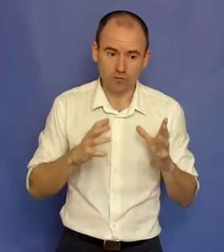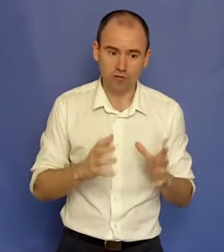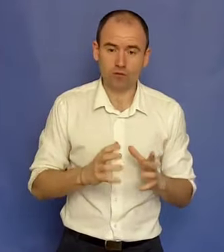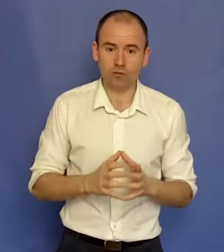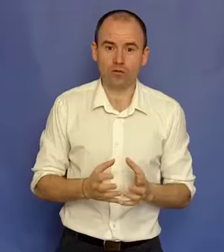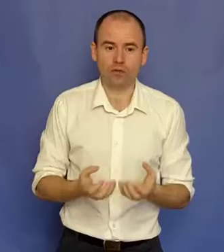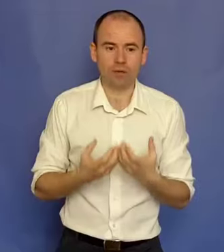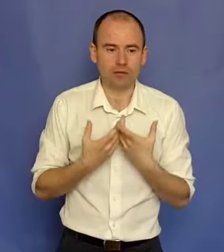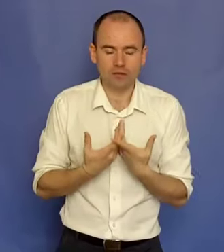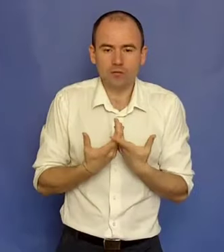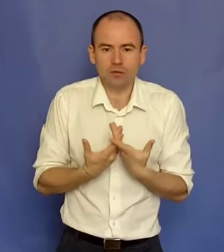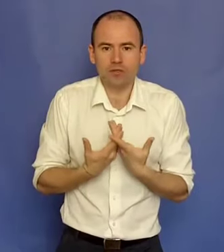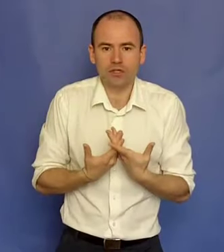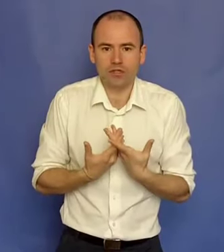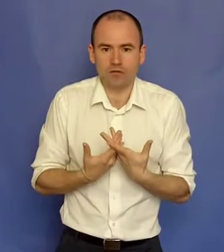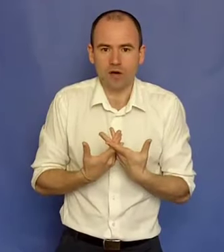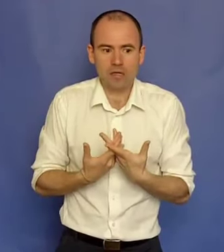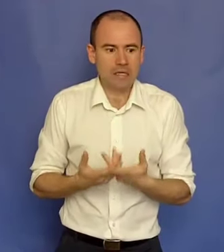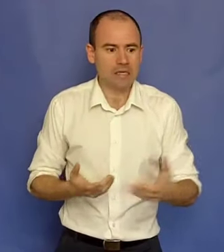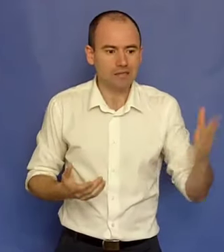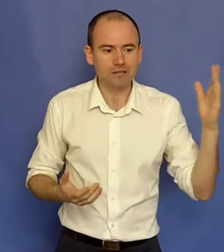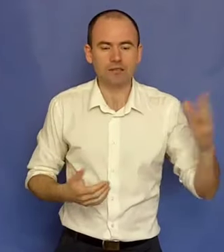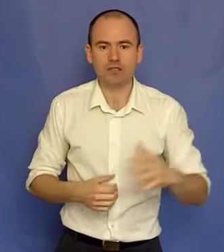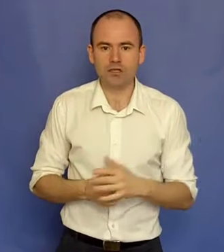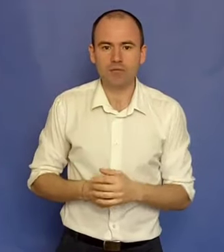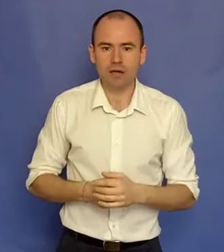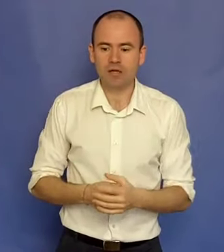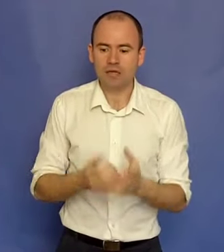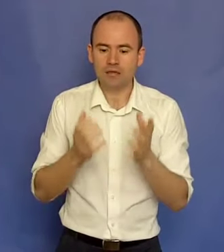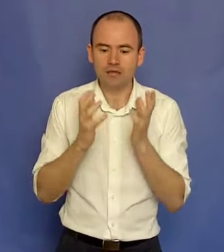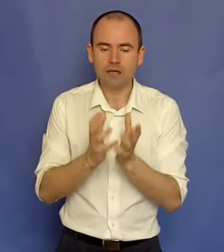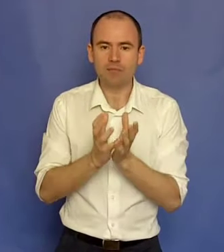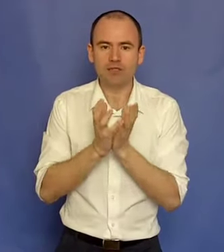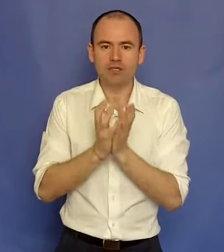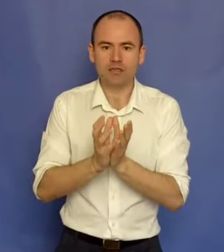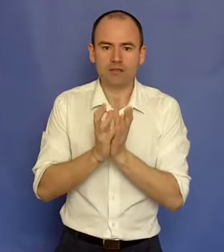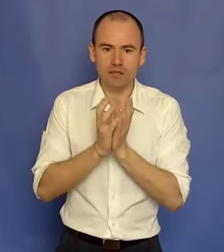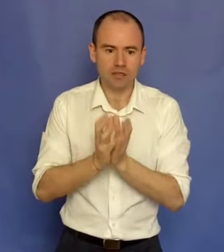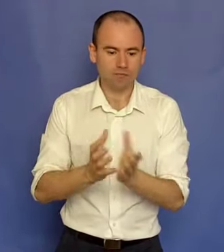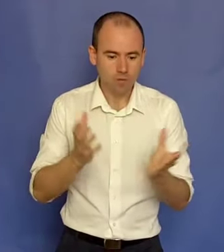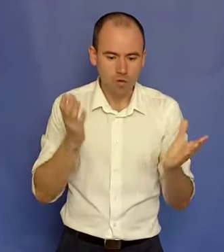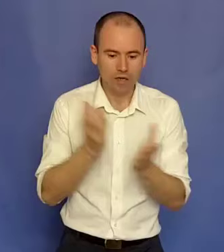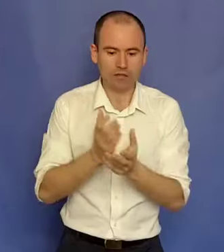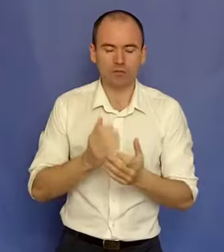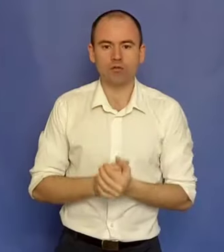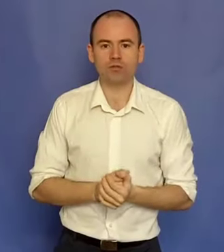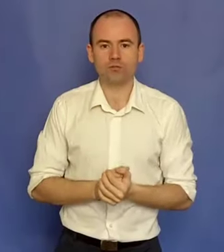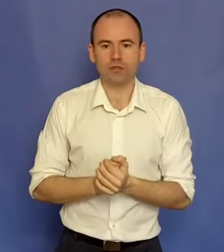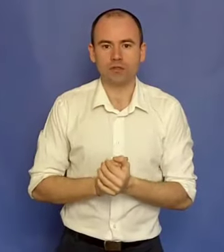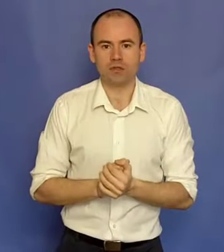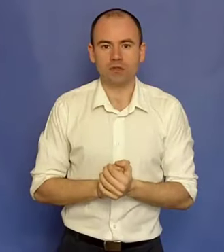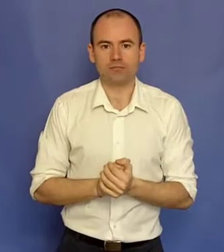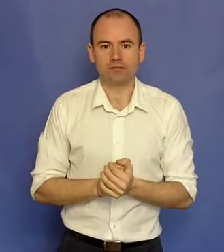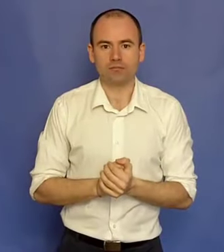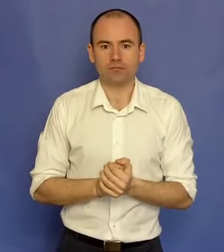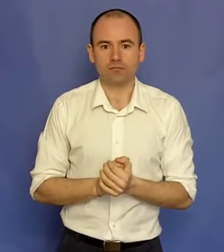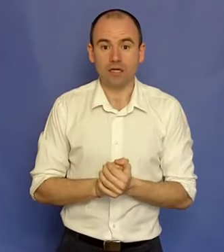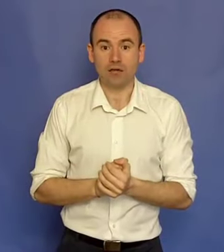suferit foarte mult, dar atât de mult îmi plăcea ceea ce fac, încât în sărăcia mea găseam plăcerea de a trăi cu o carte de psihologie în mână. Da?